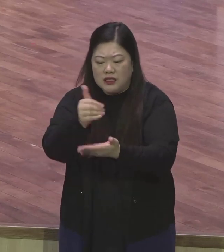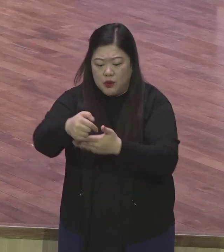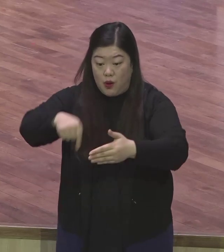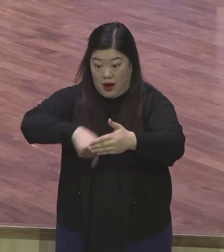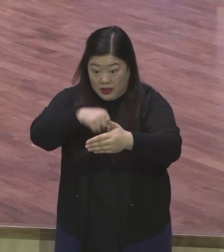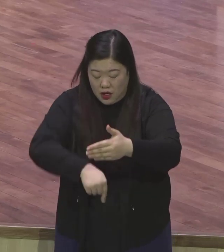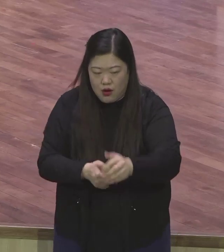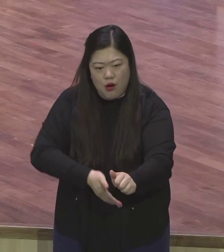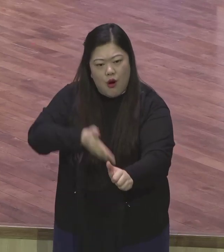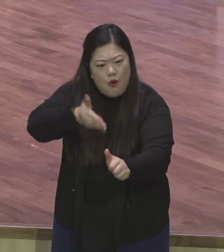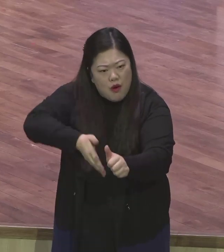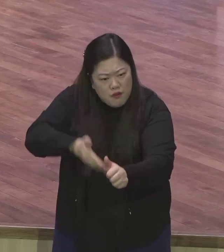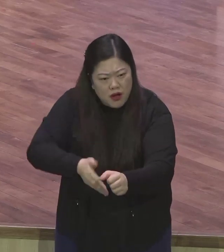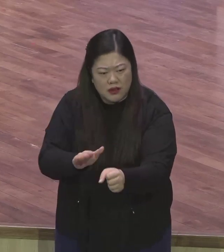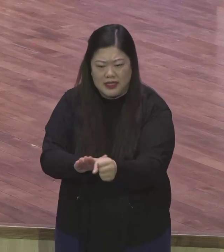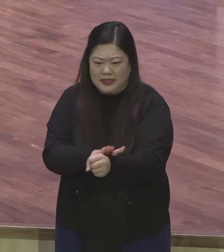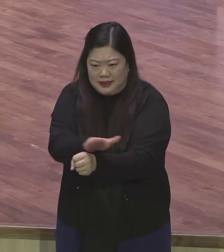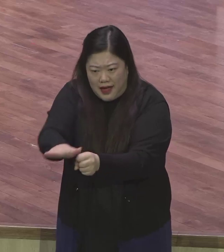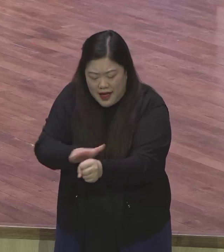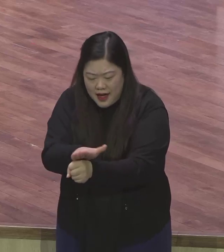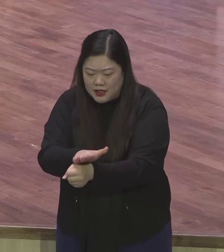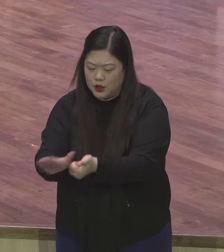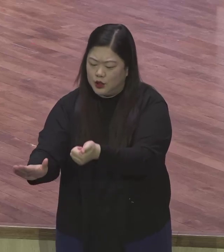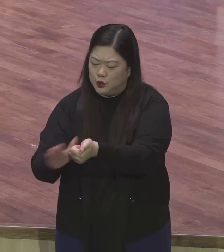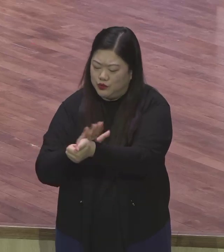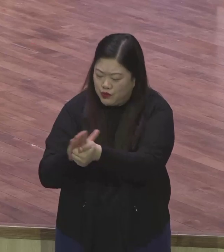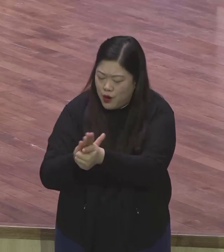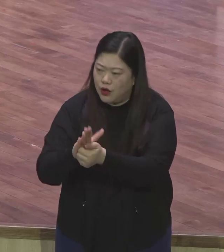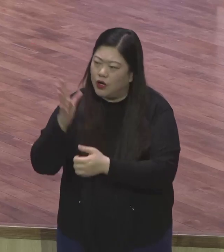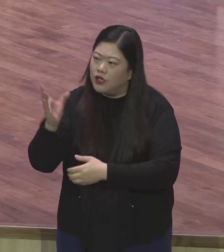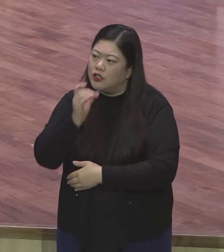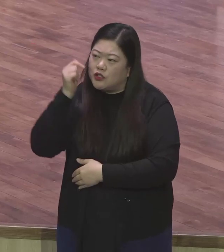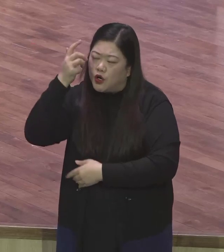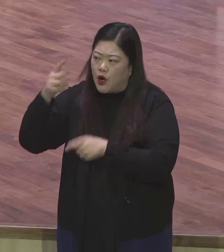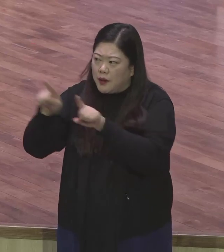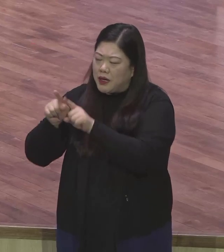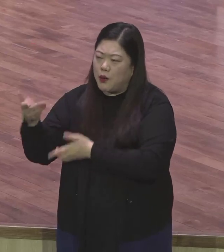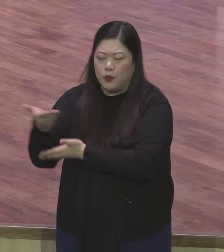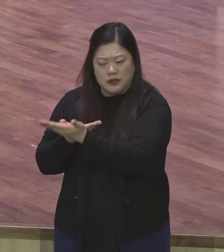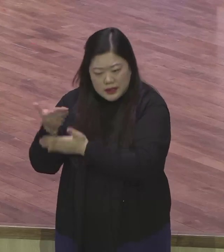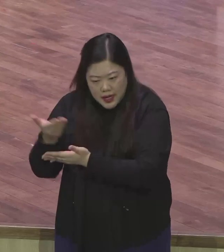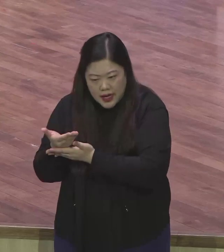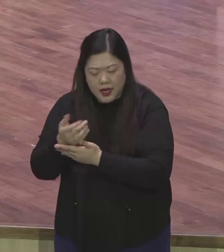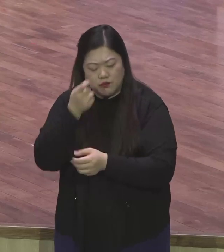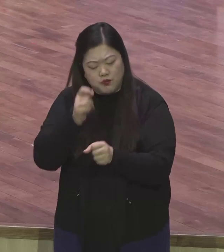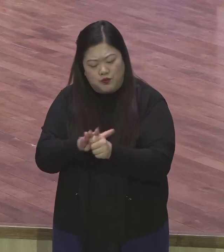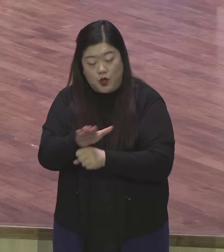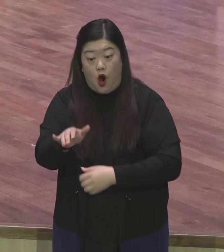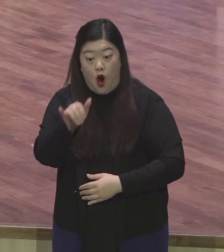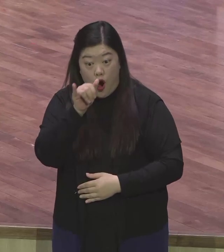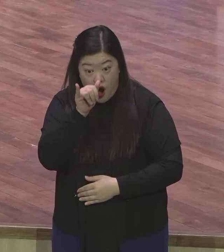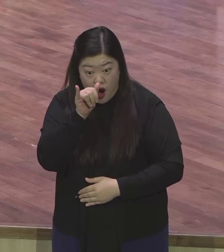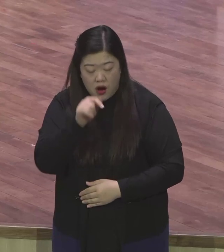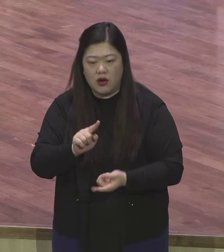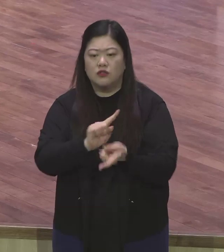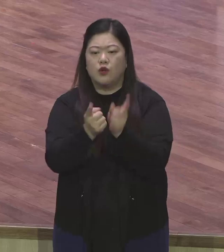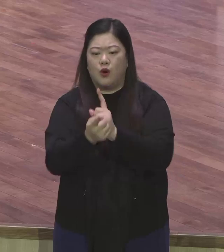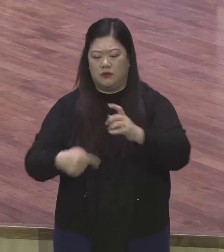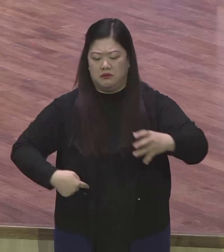사랑에 무슨 위로나 성령에 무슨 교제나 극률이나 자비가 있거든 마음을 같이하여 같은 사랑을